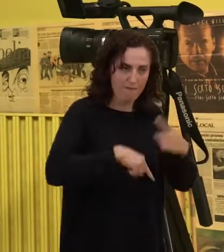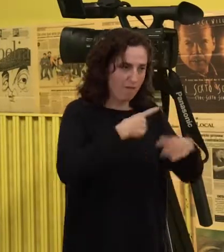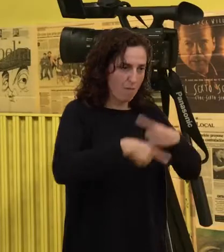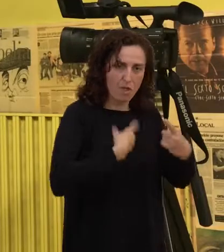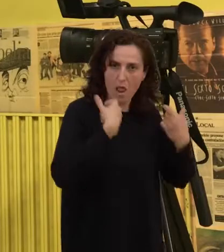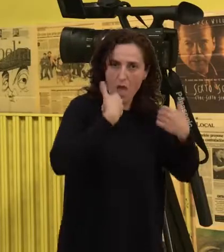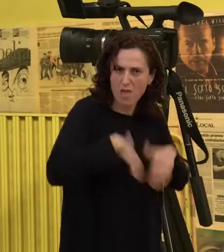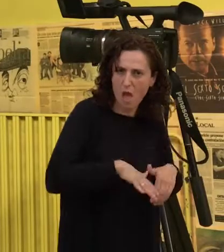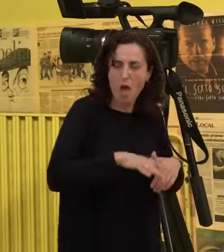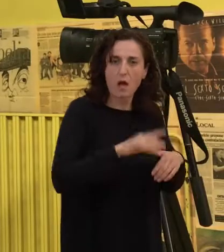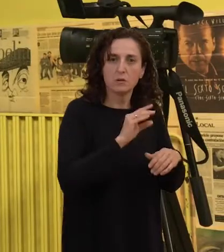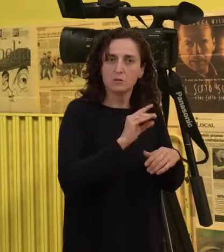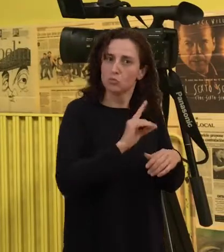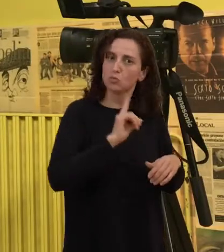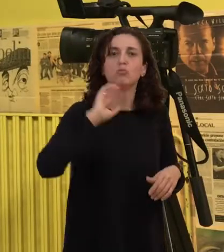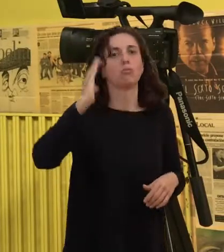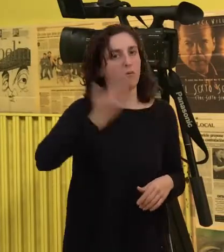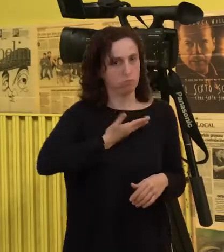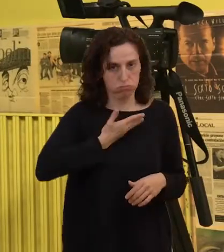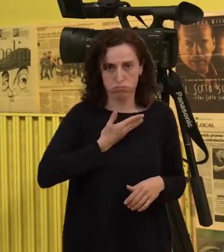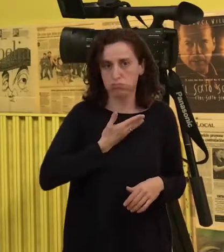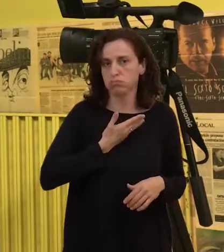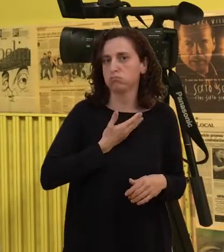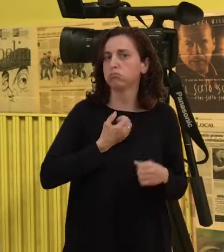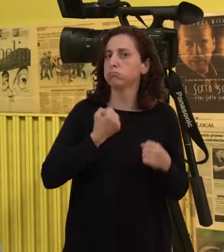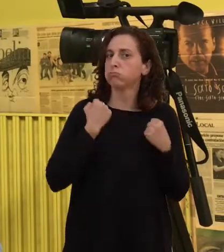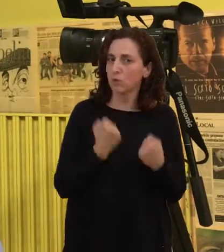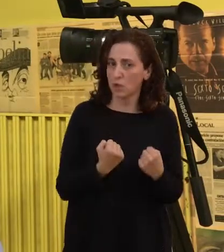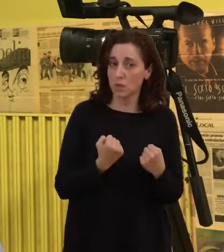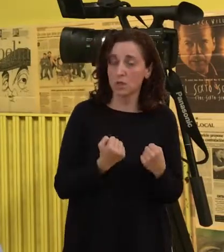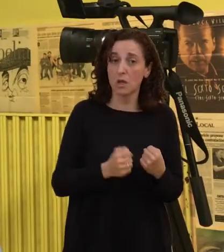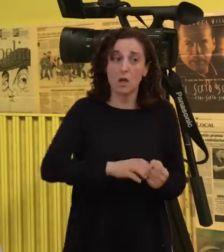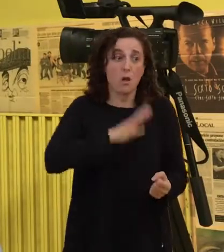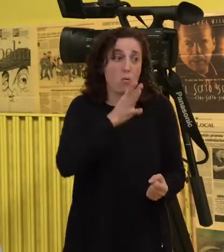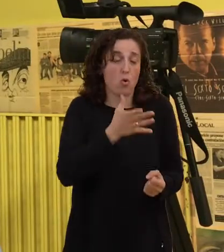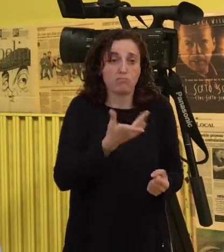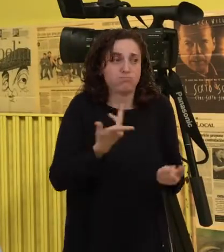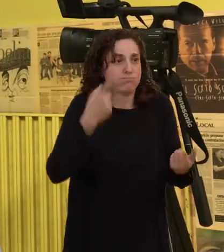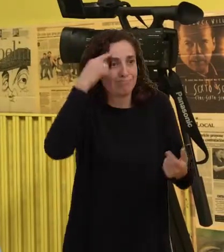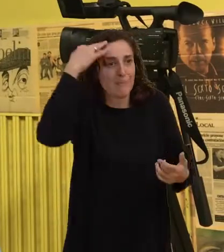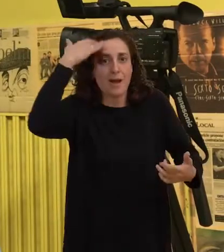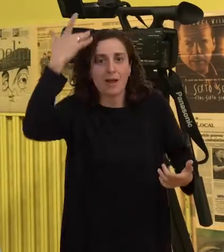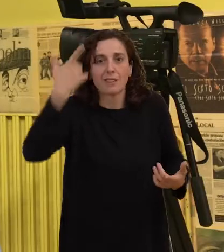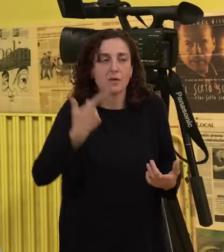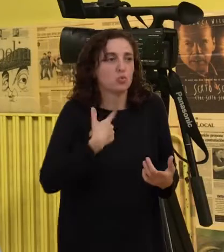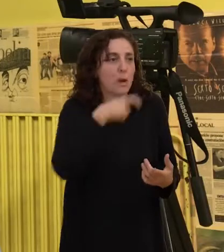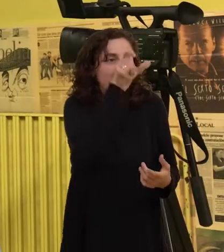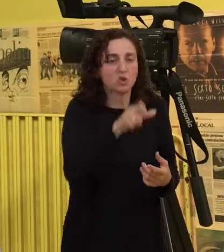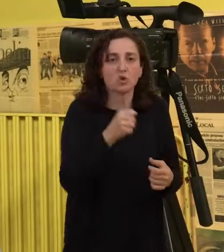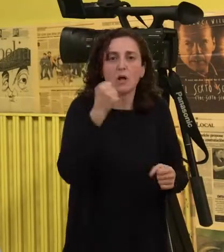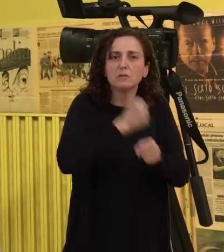tamén é un palo moi duro, porque unho que teña a vida feita, imagínate, con a súa profesión, a súa familia,